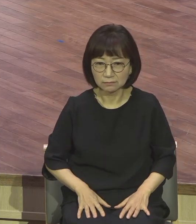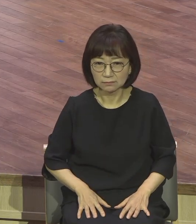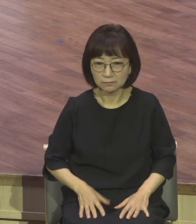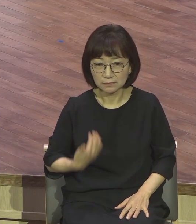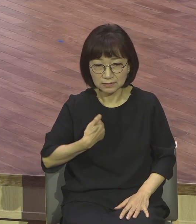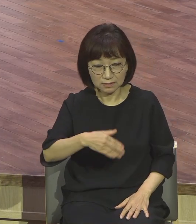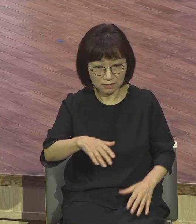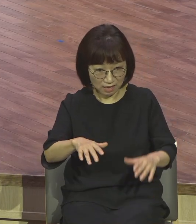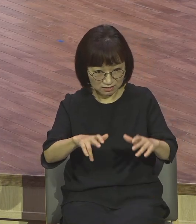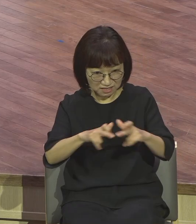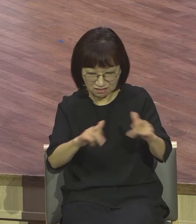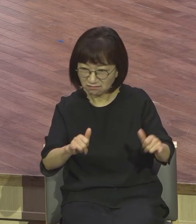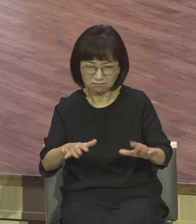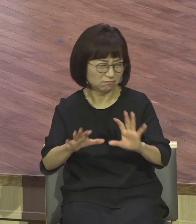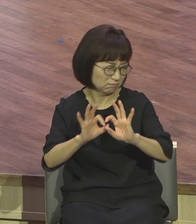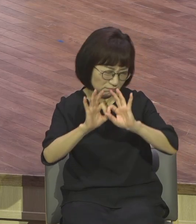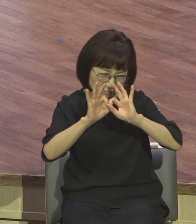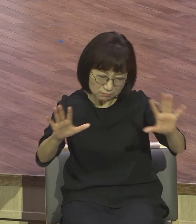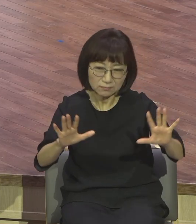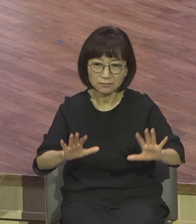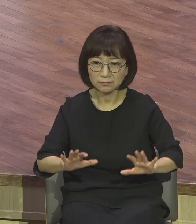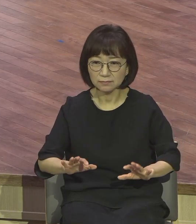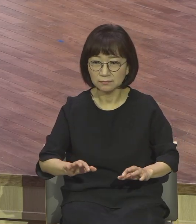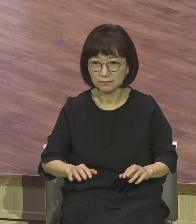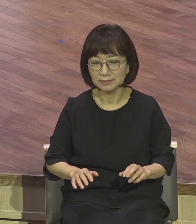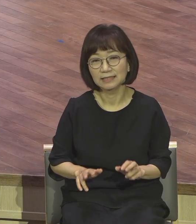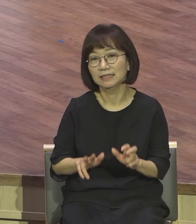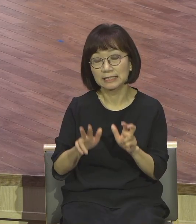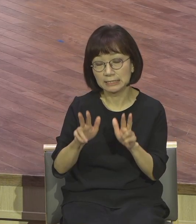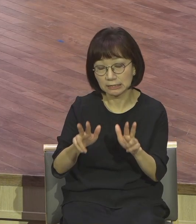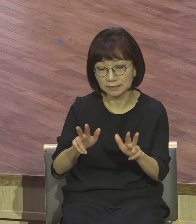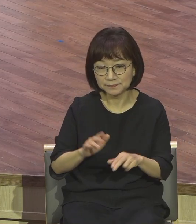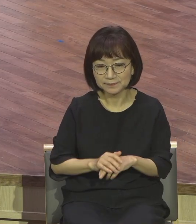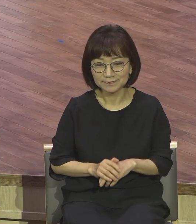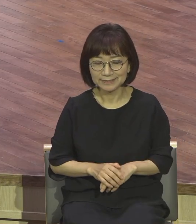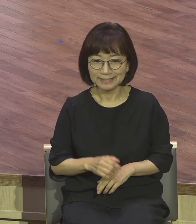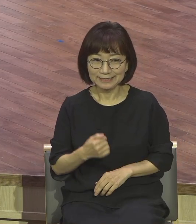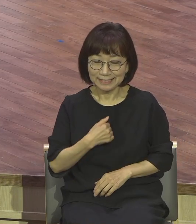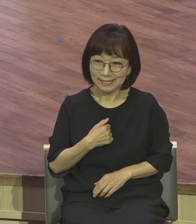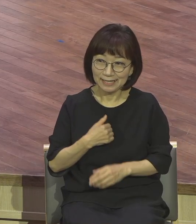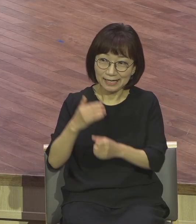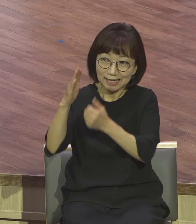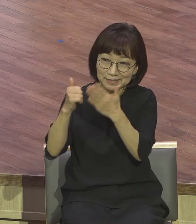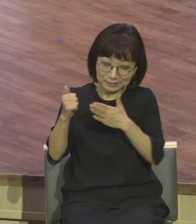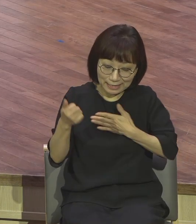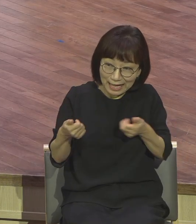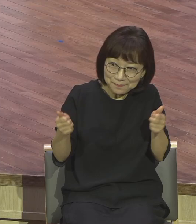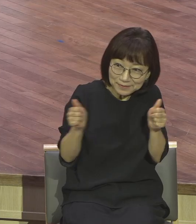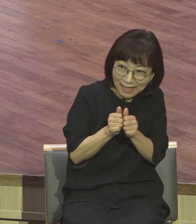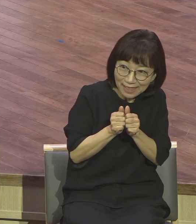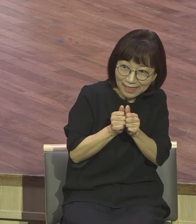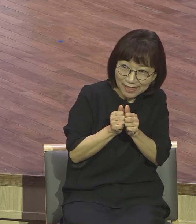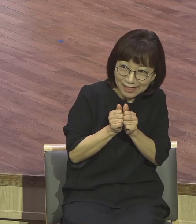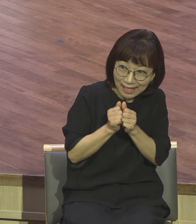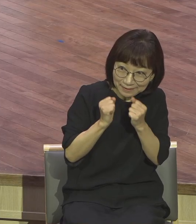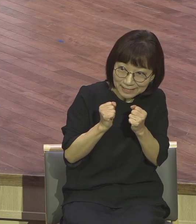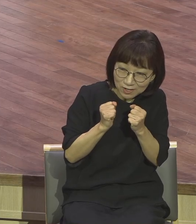부활하신 주님을 지금 여러분이 실감하고 여러분과 함께 하시고 믿으신다면 병세에서 일어날 수 있습니다